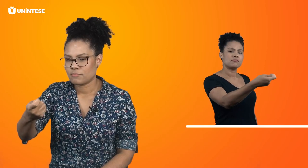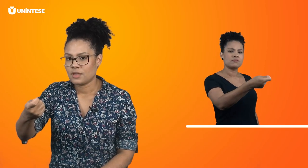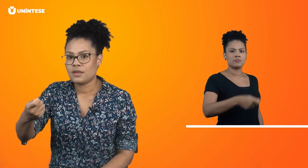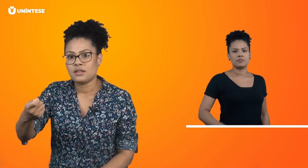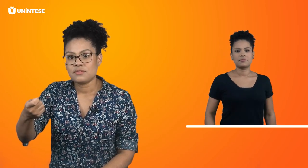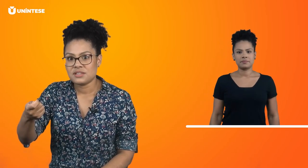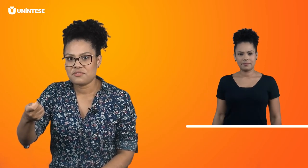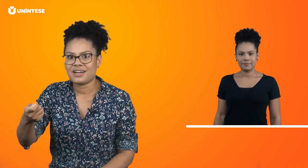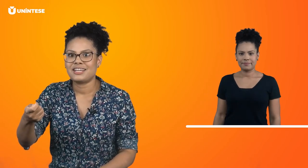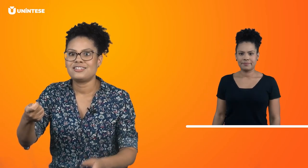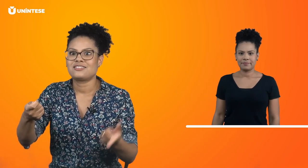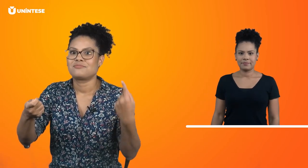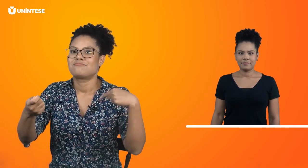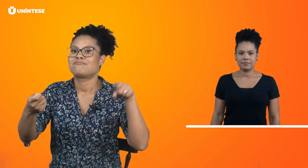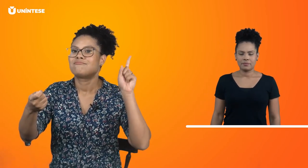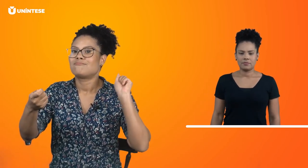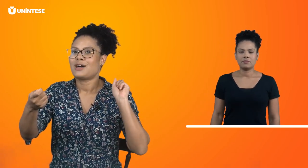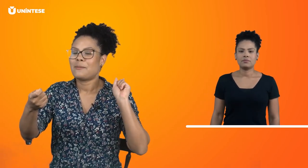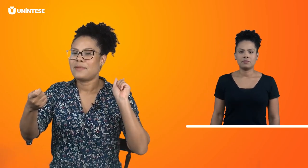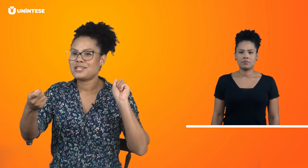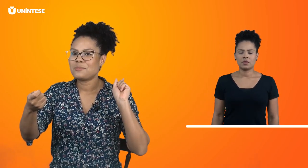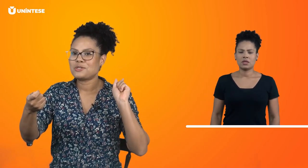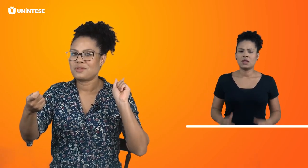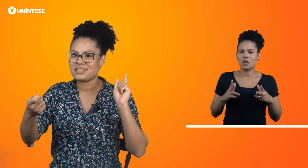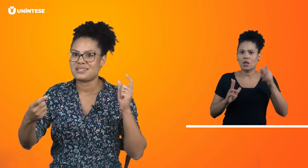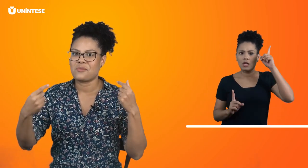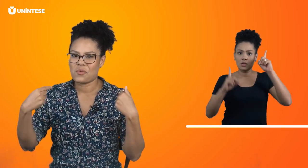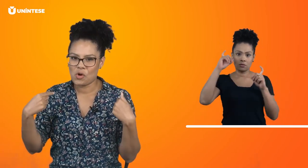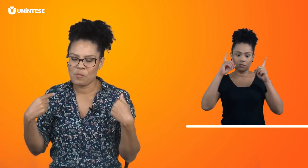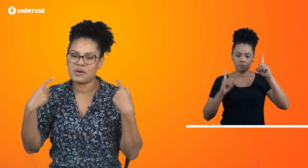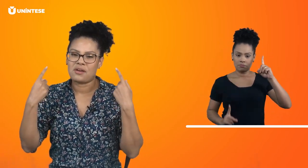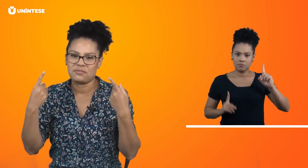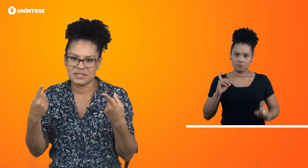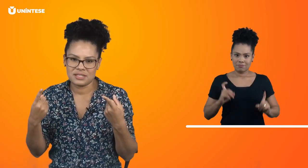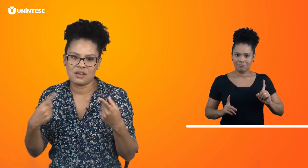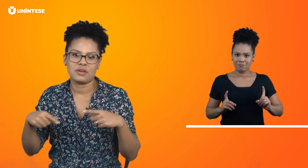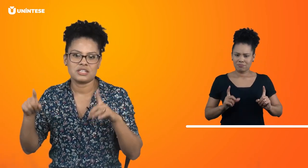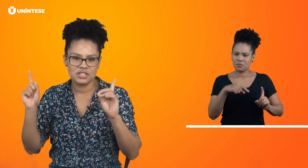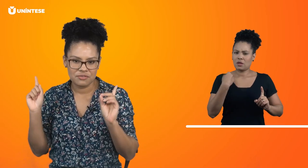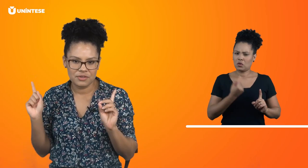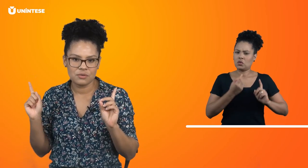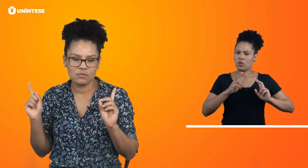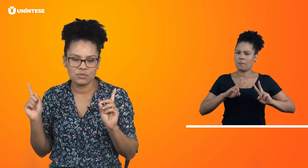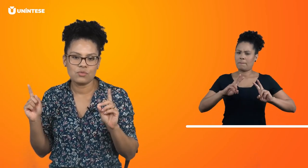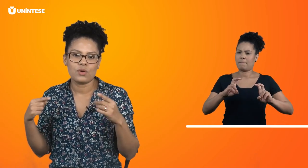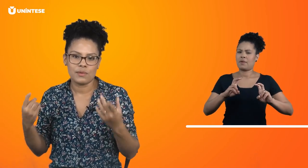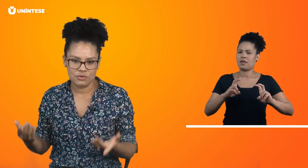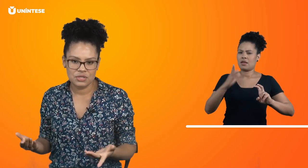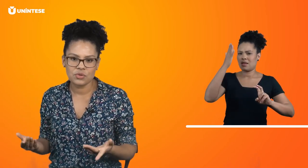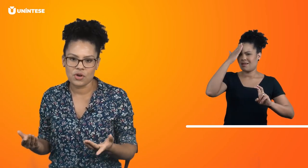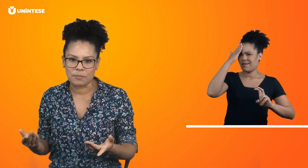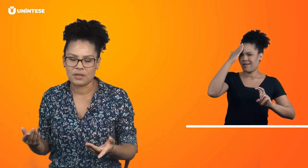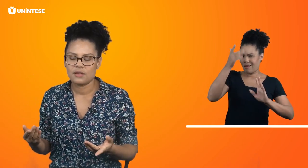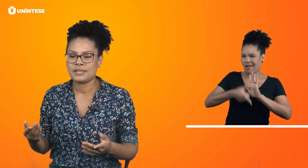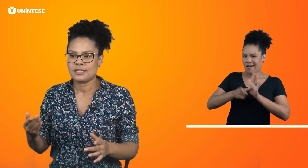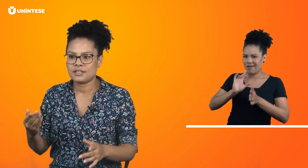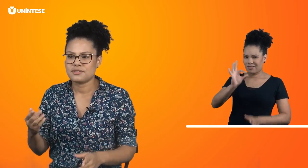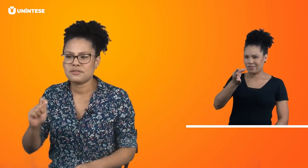E você faz a mesma expressão corporal e facial que a gente viu no qual é o seu nome. Então, você